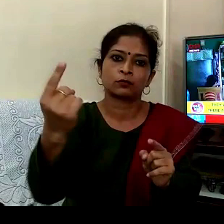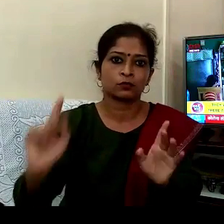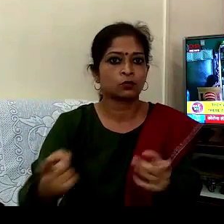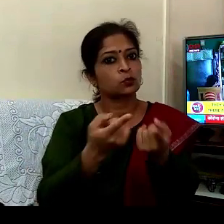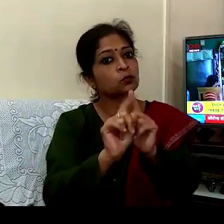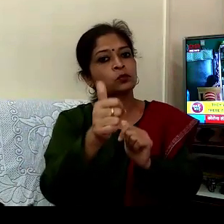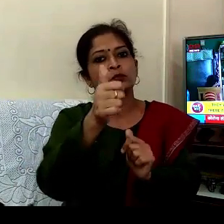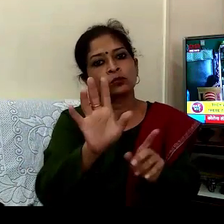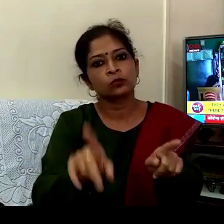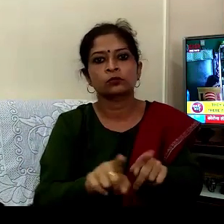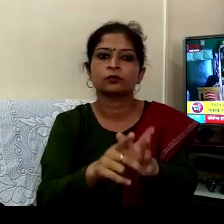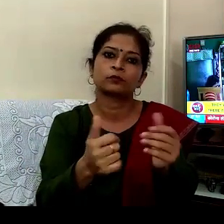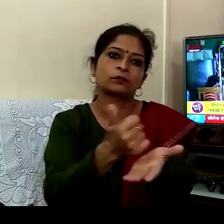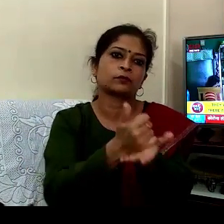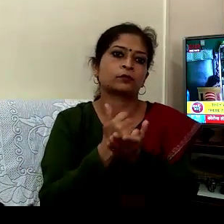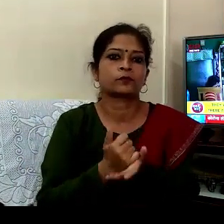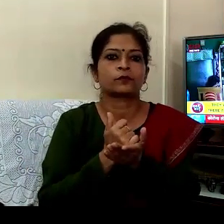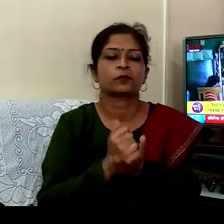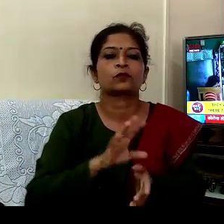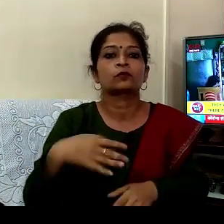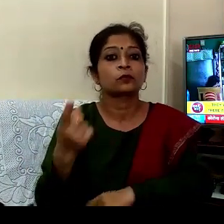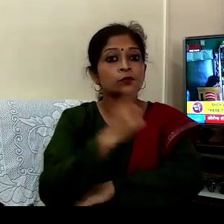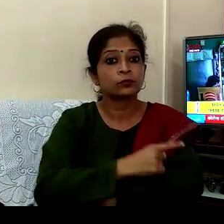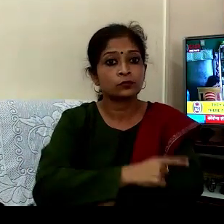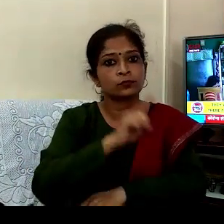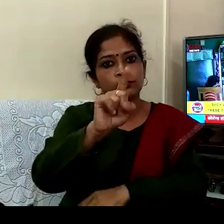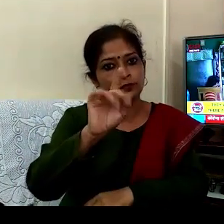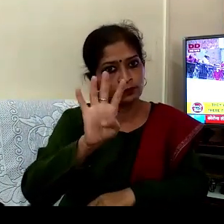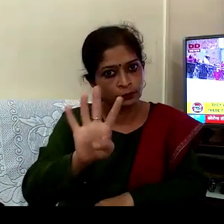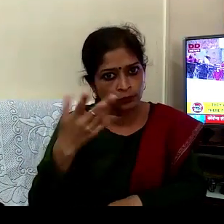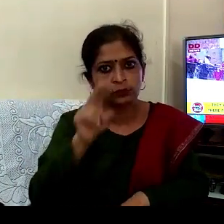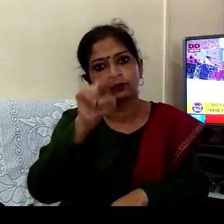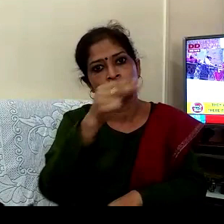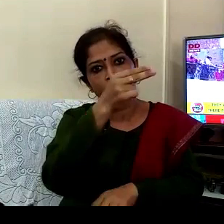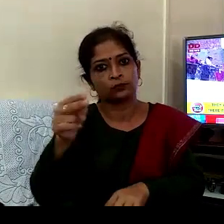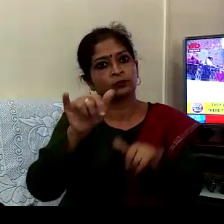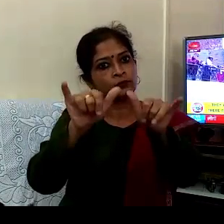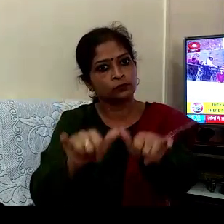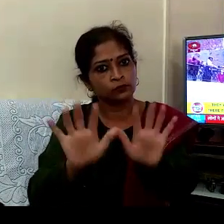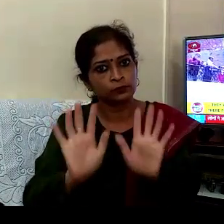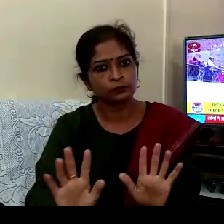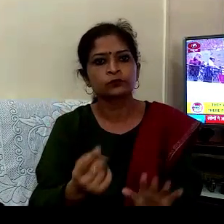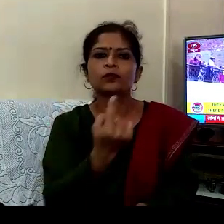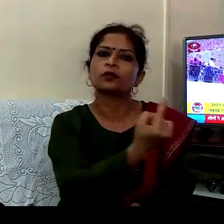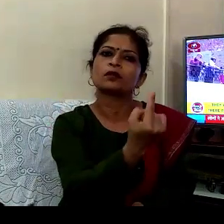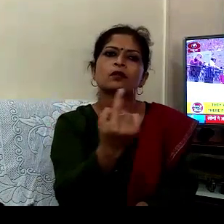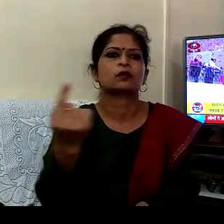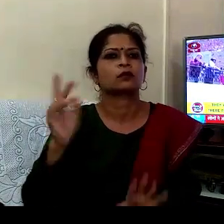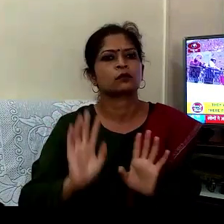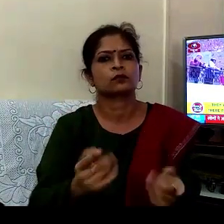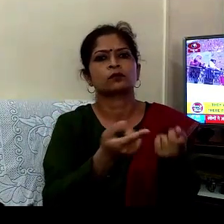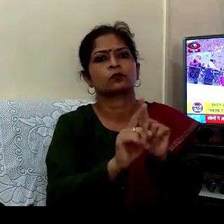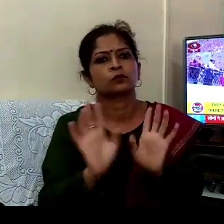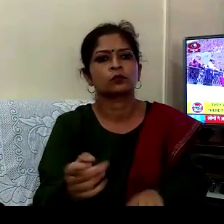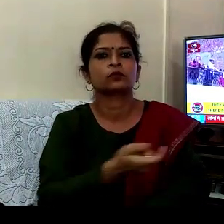روم تا سب کچھ تو سر ہم پھر چودہ دن وہاں ہسپیٹل میں اکیلے رہتے تھے اور